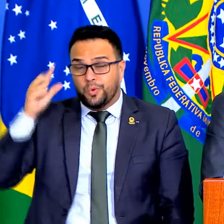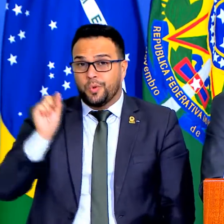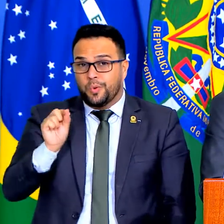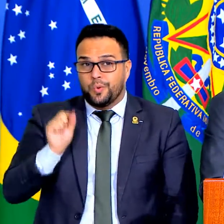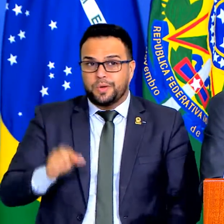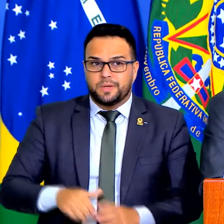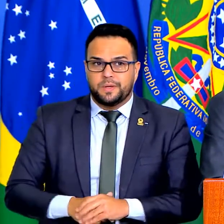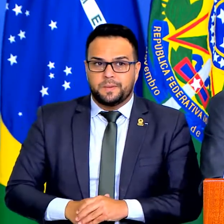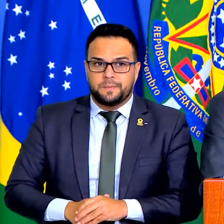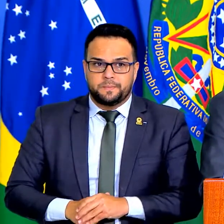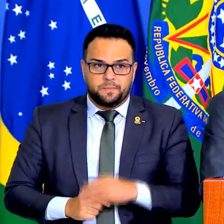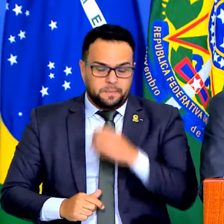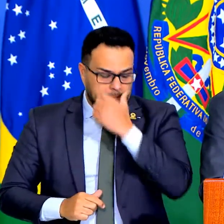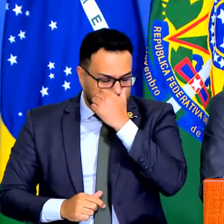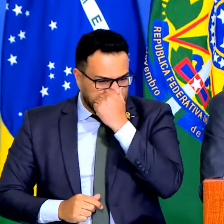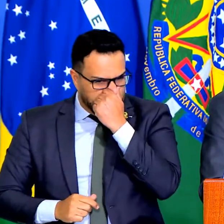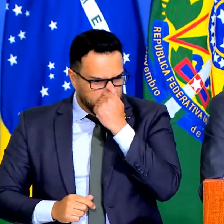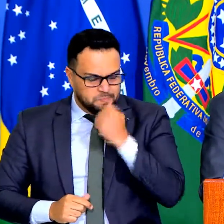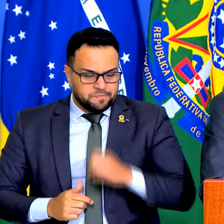de apontar